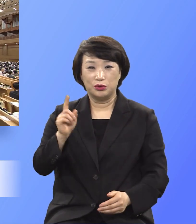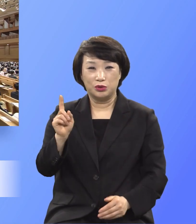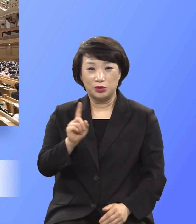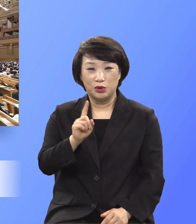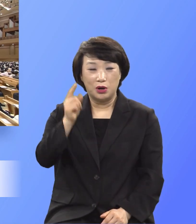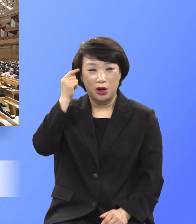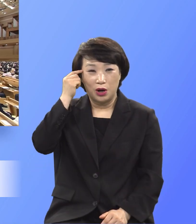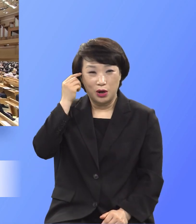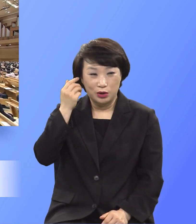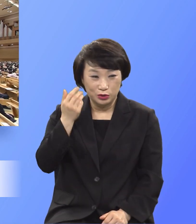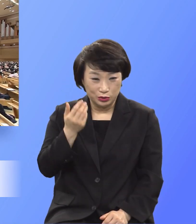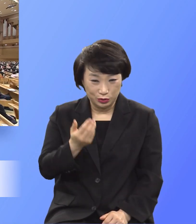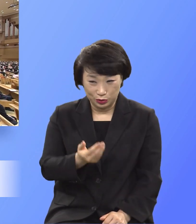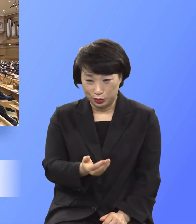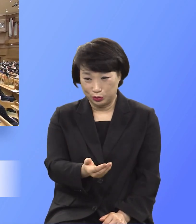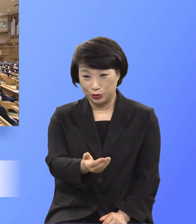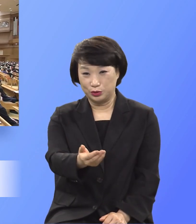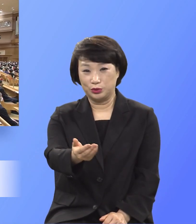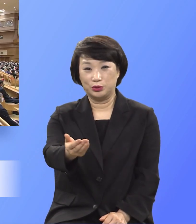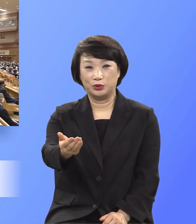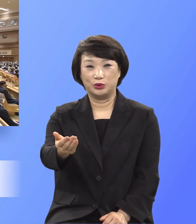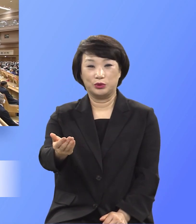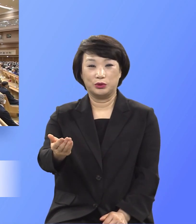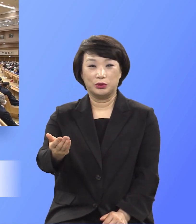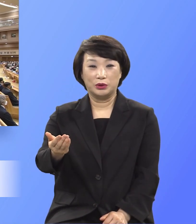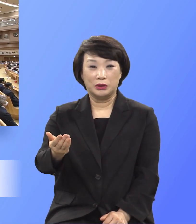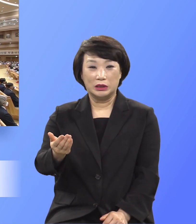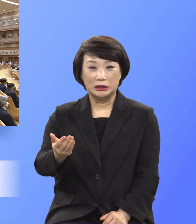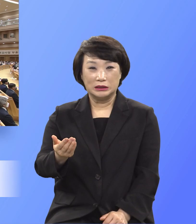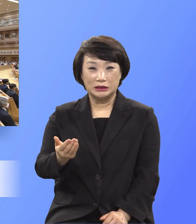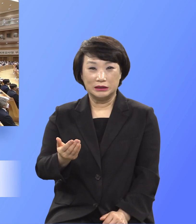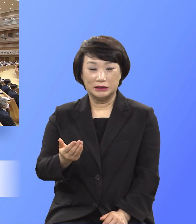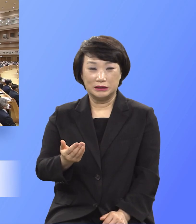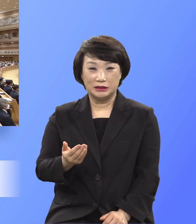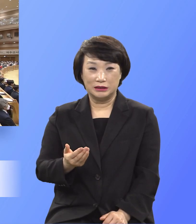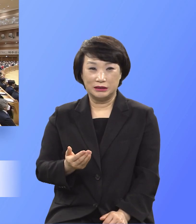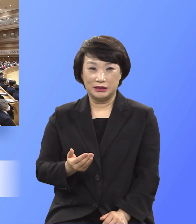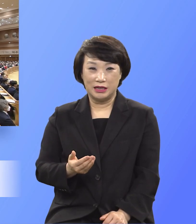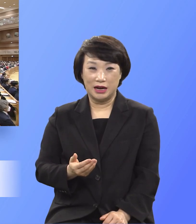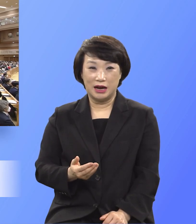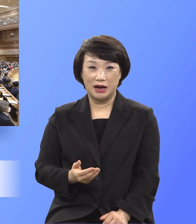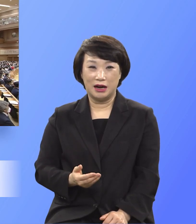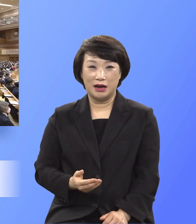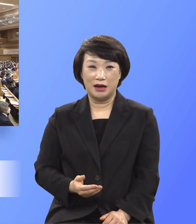나의 무엇을 죽느냐